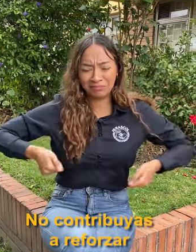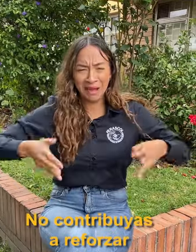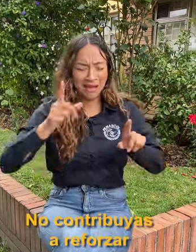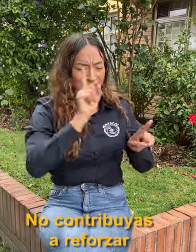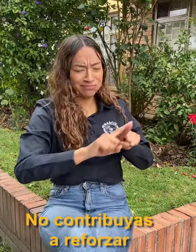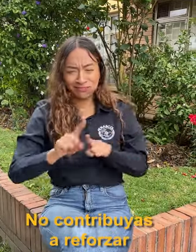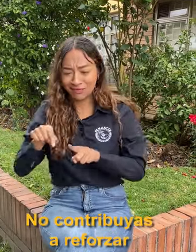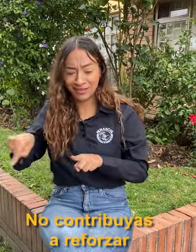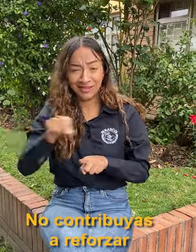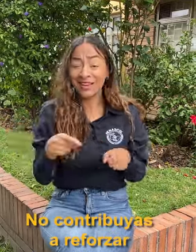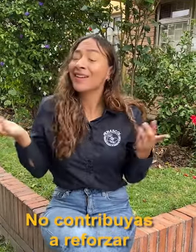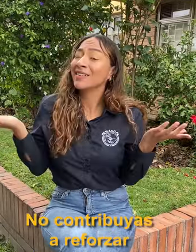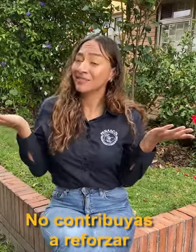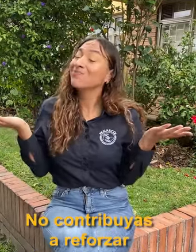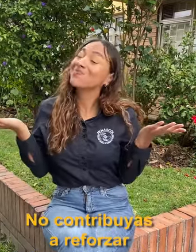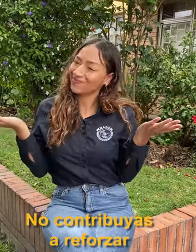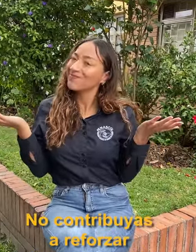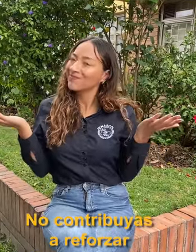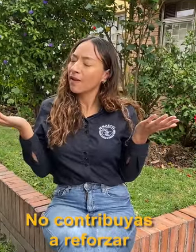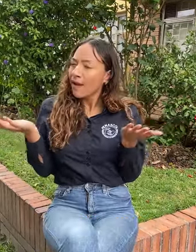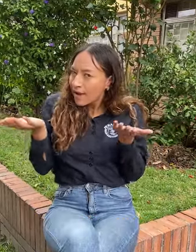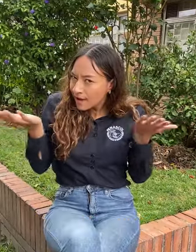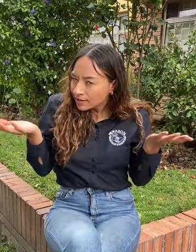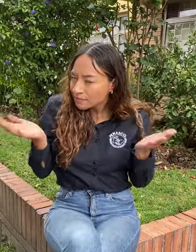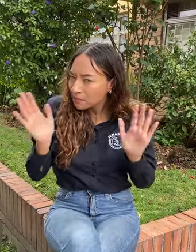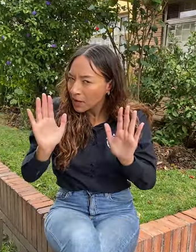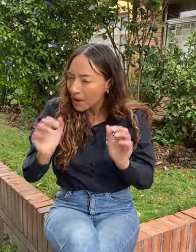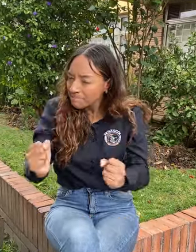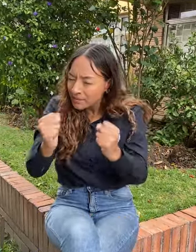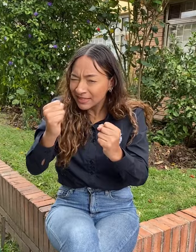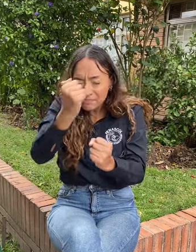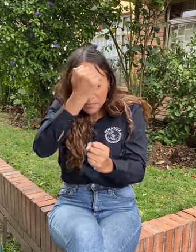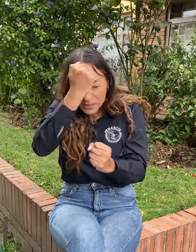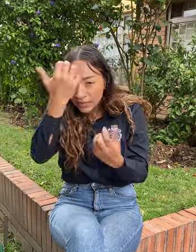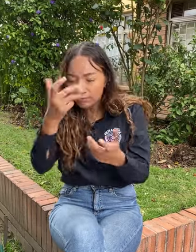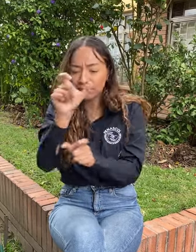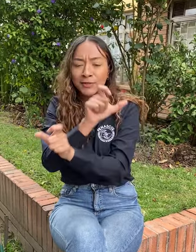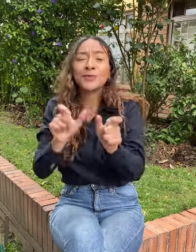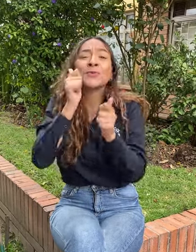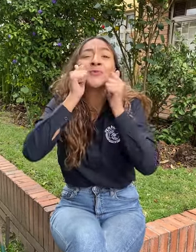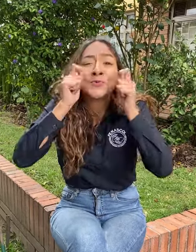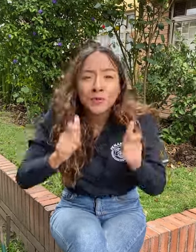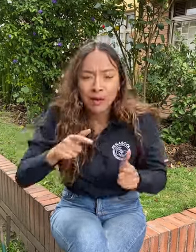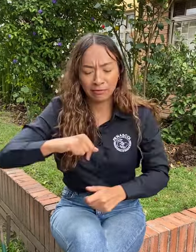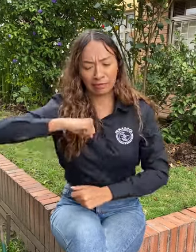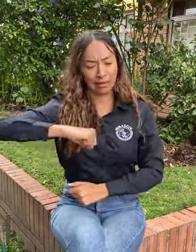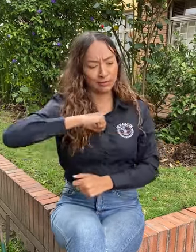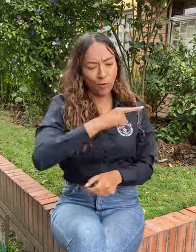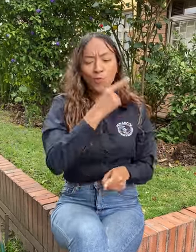hombres, etc. Ten presente el principio de que todos somos seres humanos y ejercemos nuestros derechos.